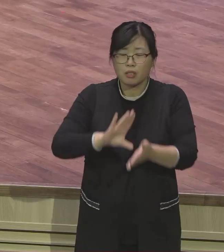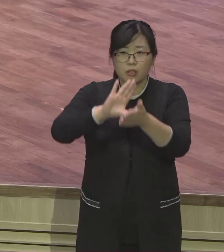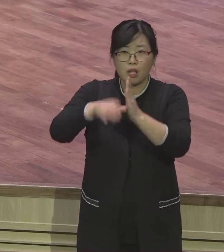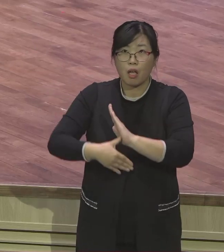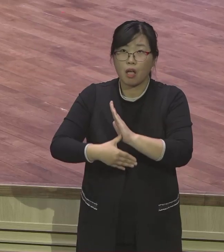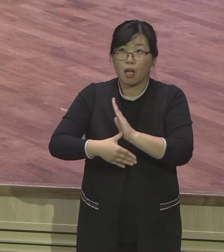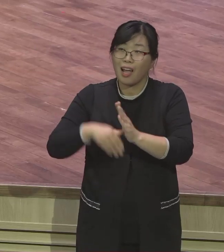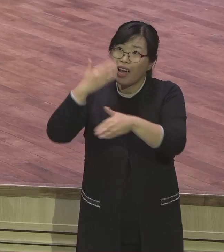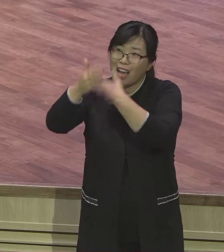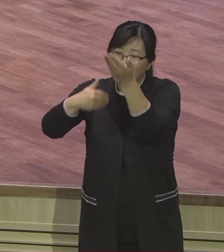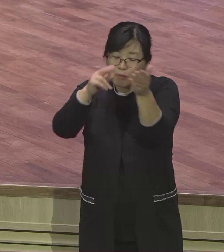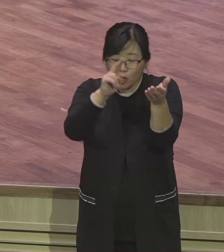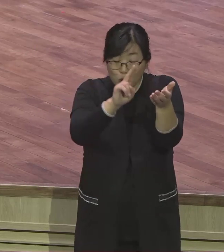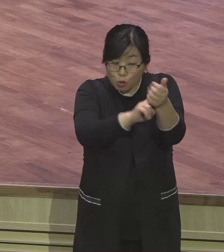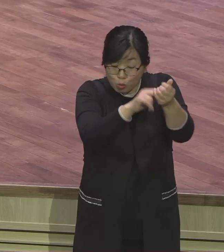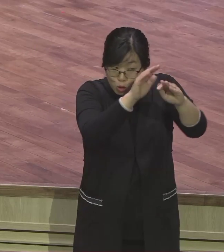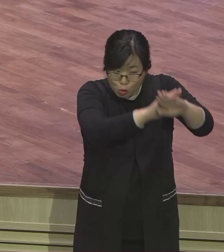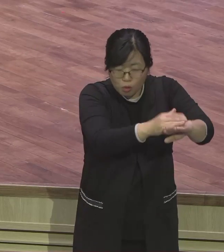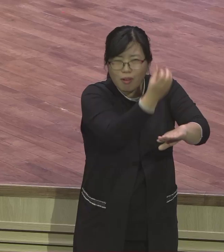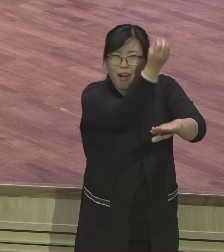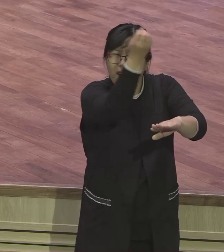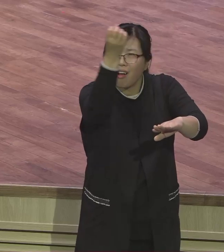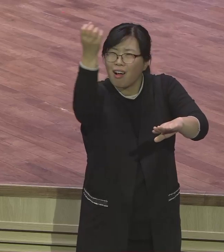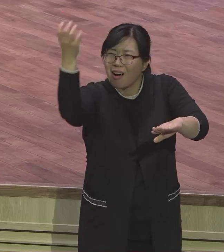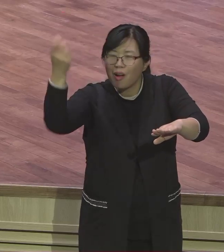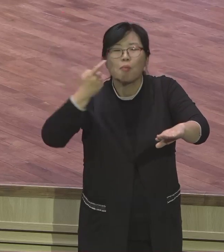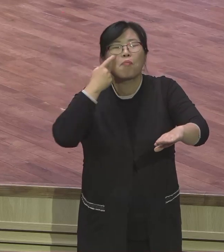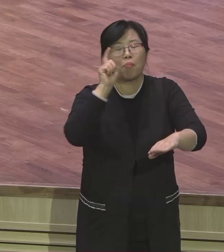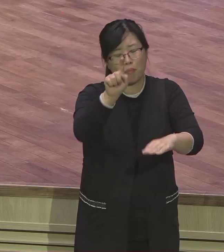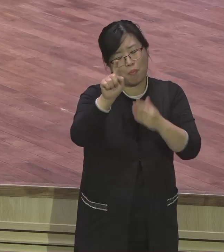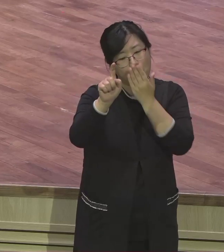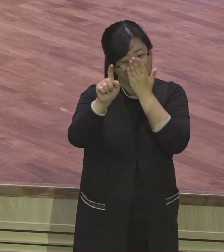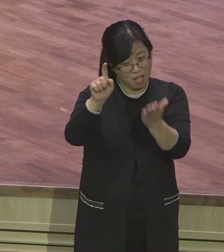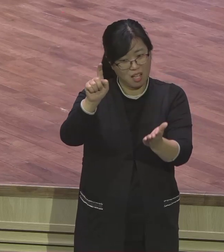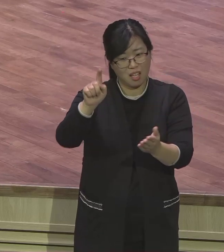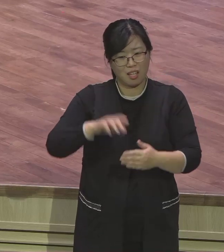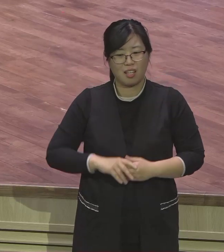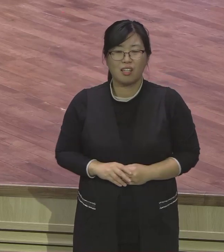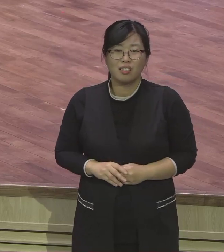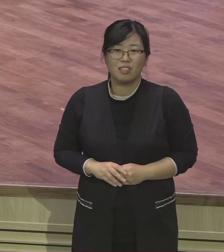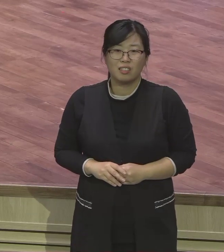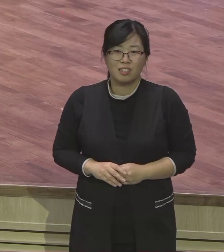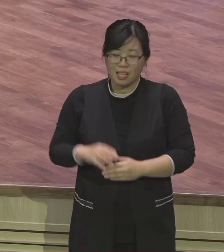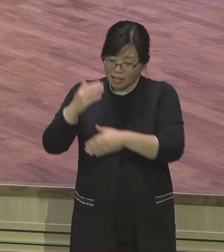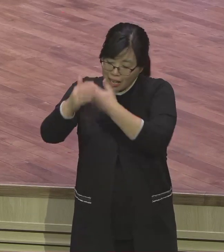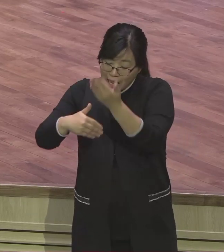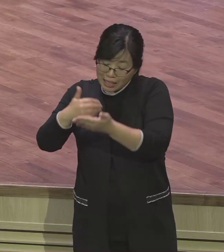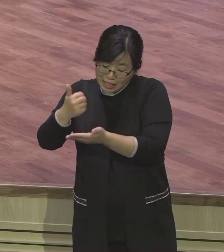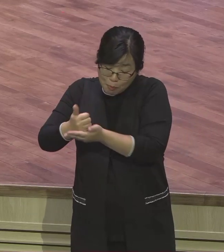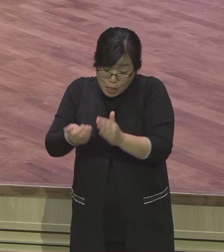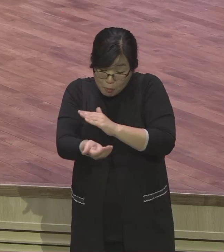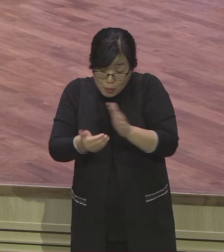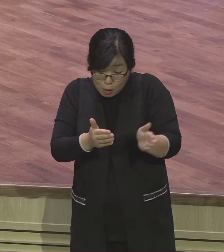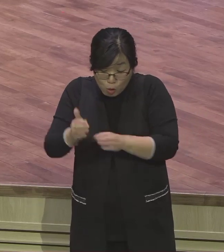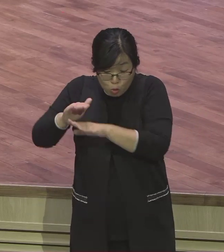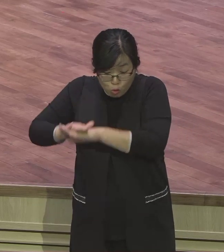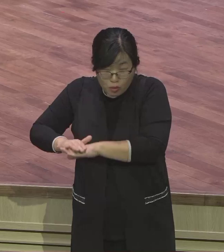삶 속에 고난과 역경이 있습니까 하나님께서 예배해 놓으신 찬란한 별을 볼